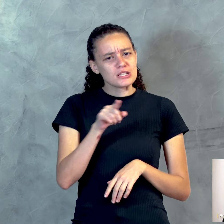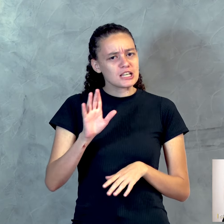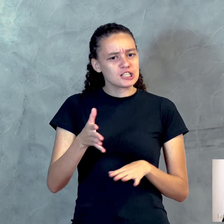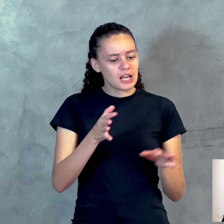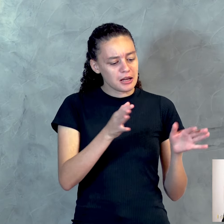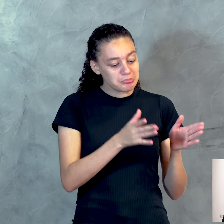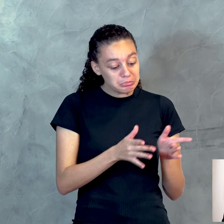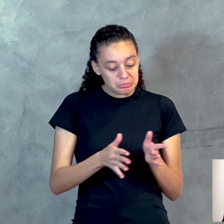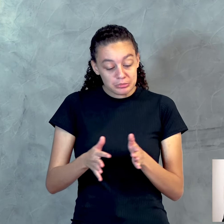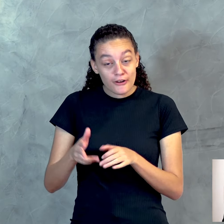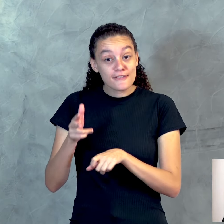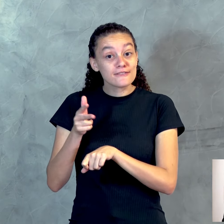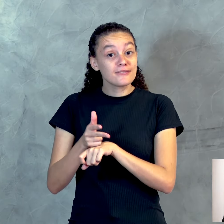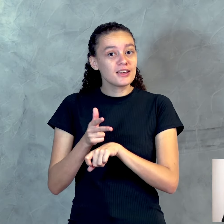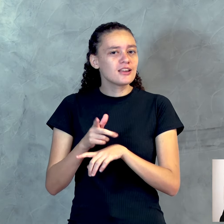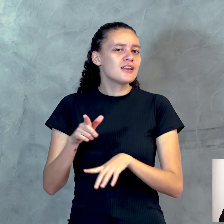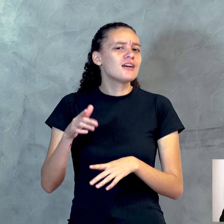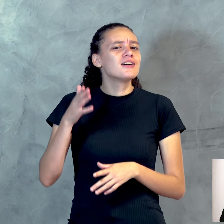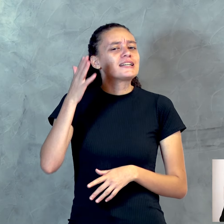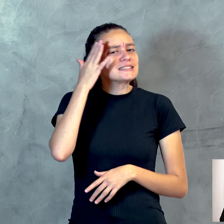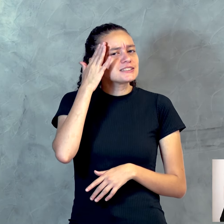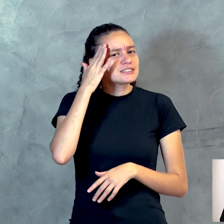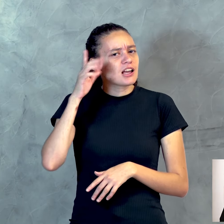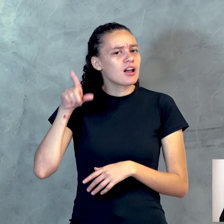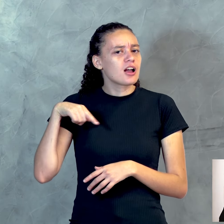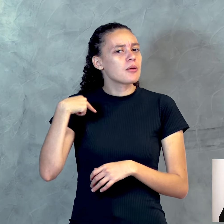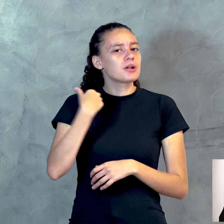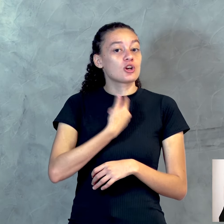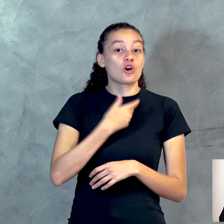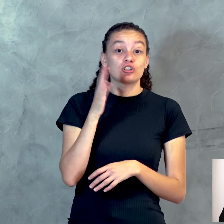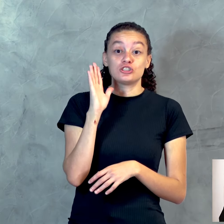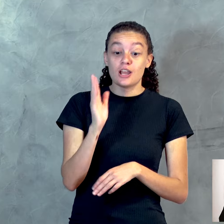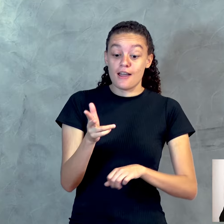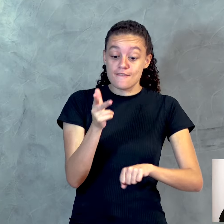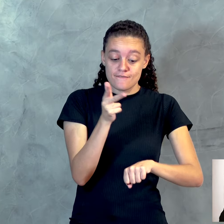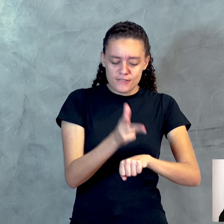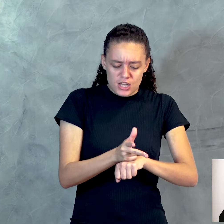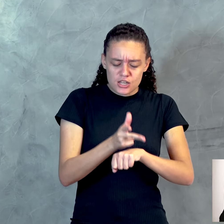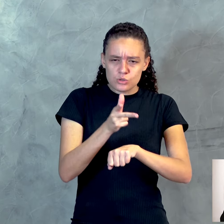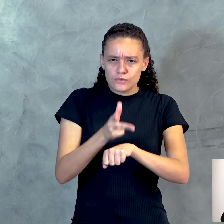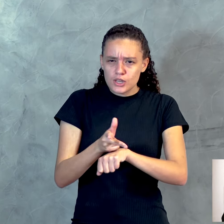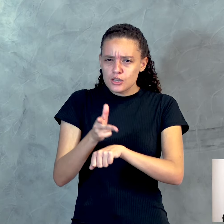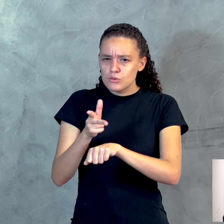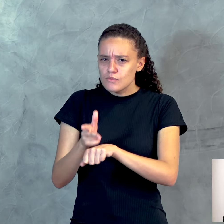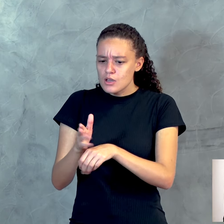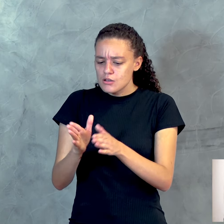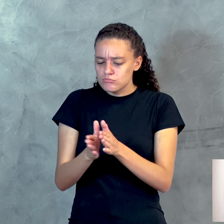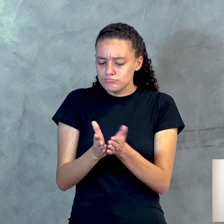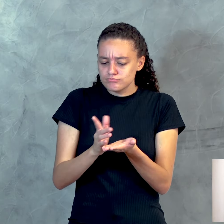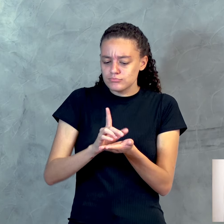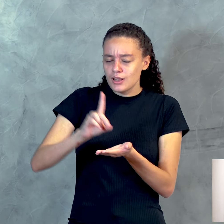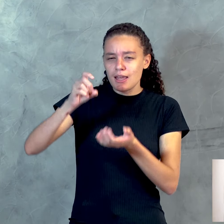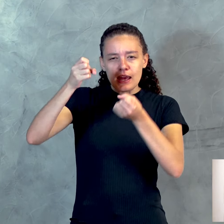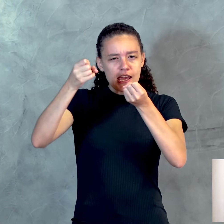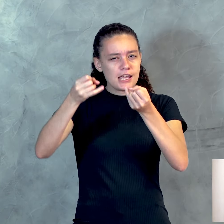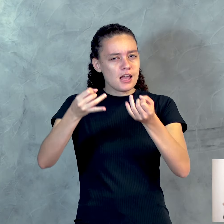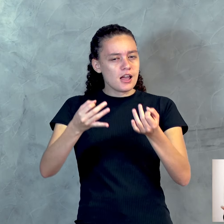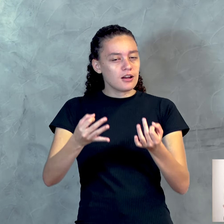nossos vídeos aqui, sabe que nós temos feito esses vídeos com uma porção da escritura que te faz